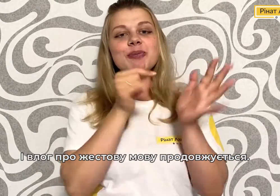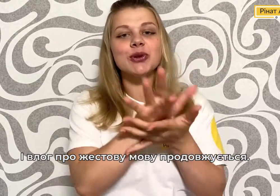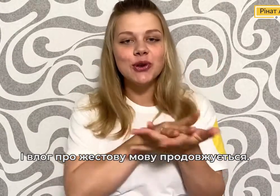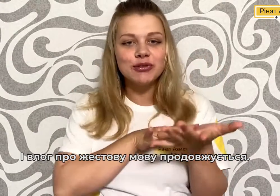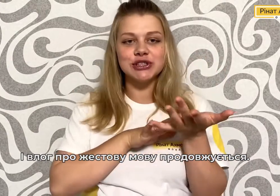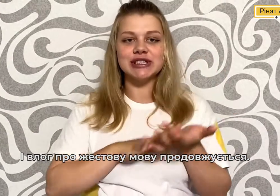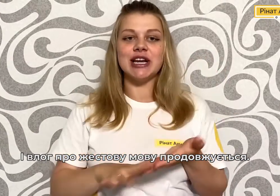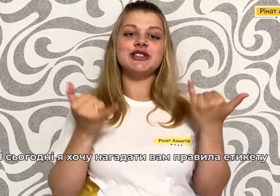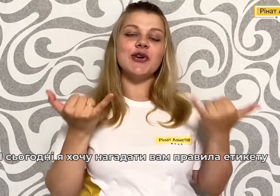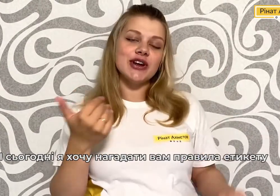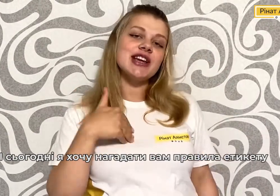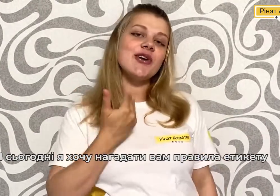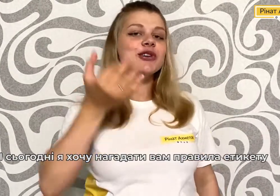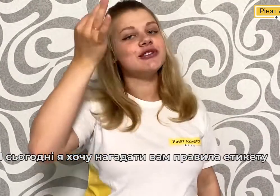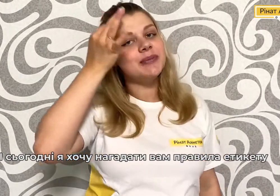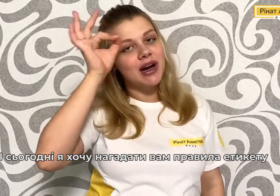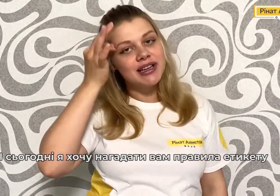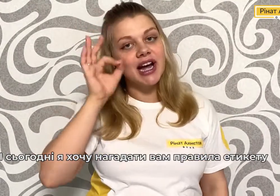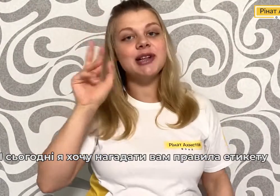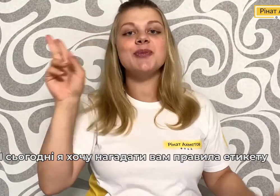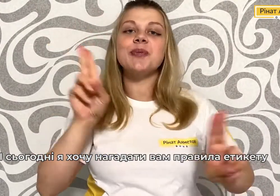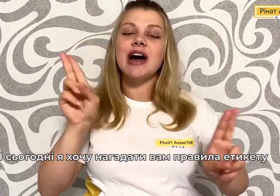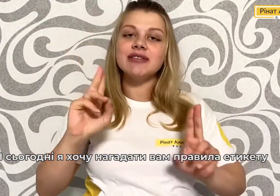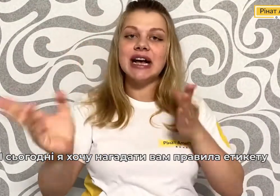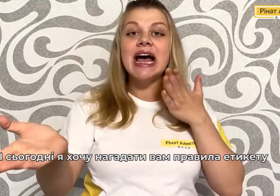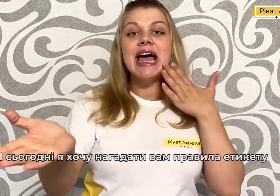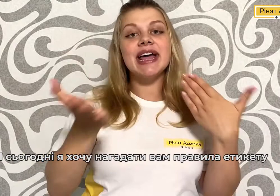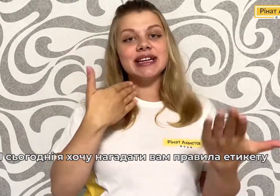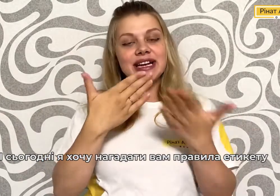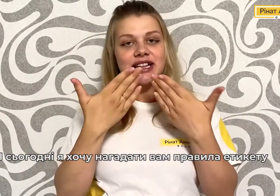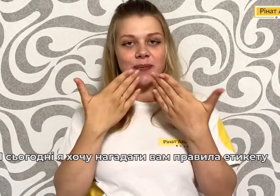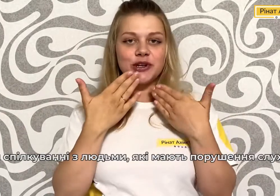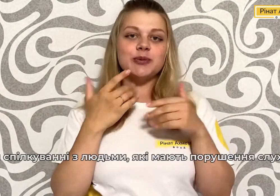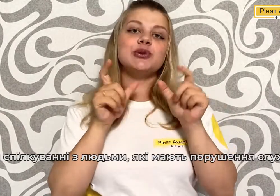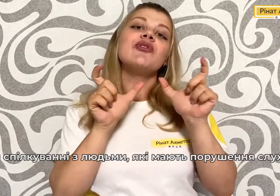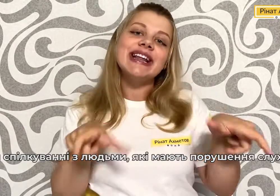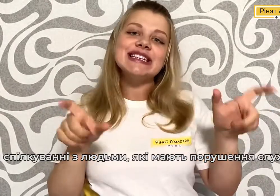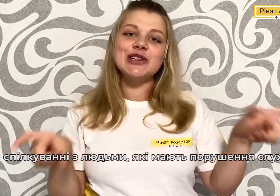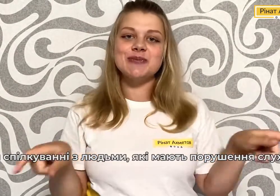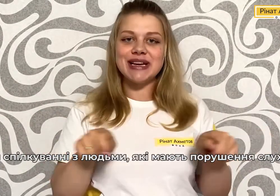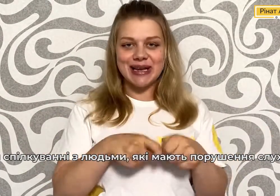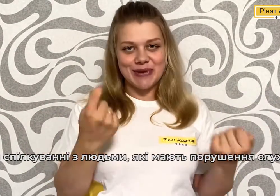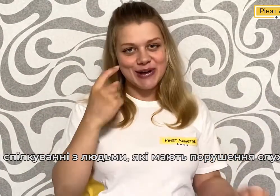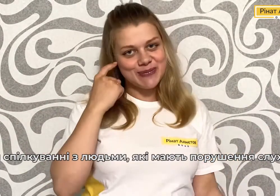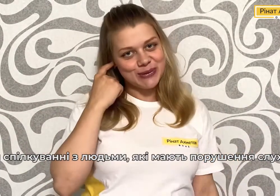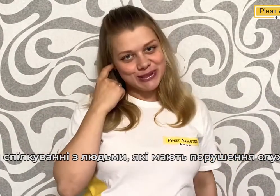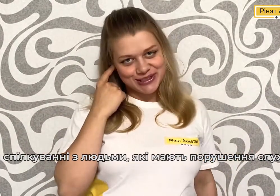продовжується І сьогодні я хочу вам нагадати про правила етикета при спілкуванні з людьми, які мають порушення